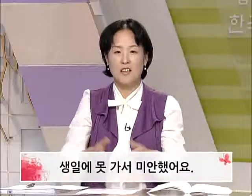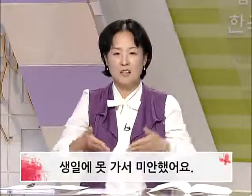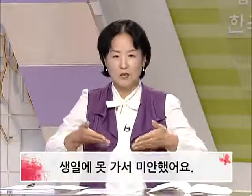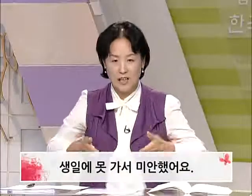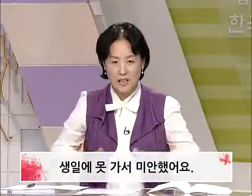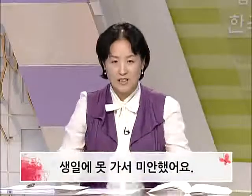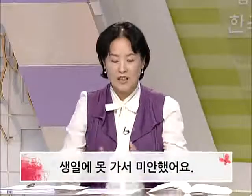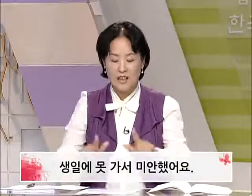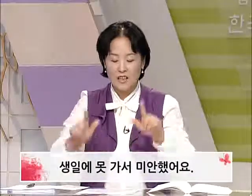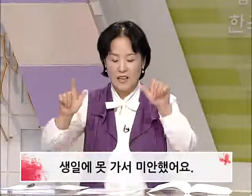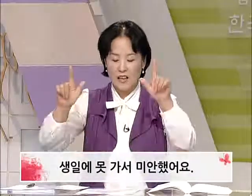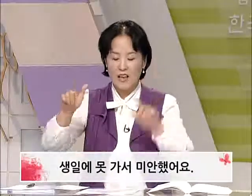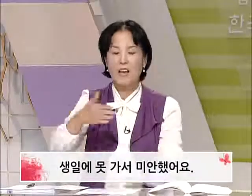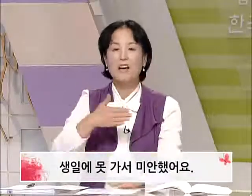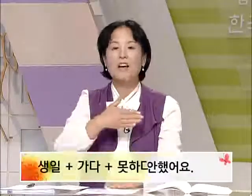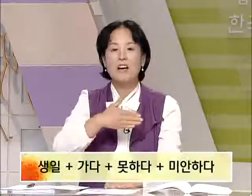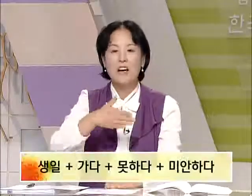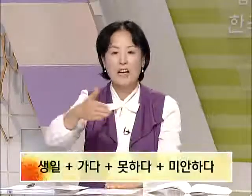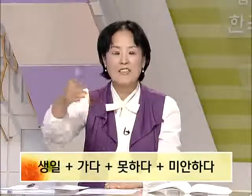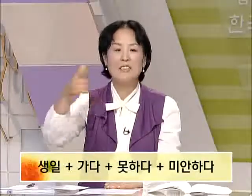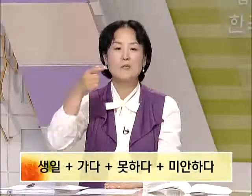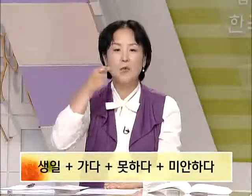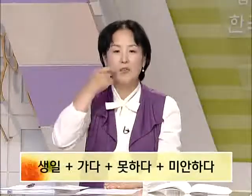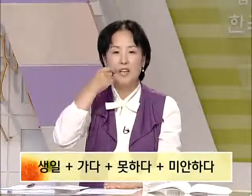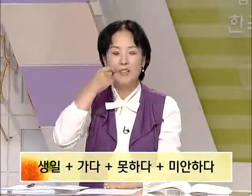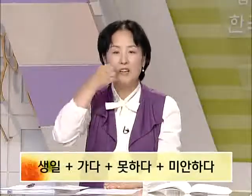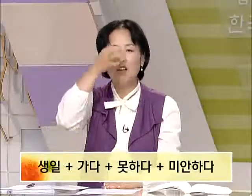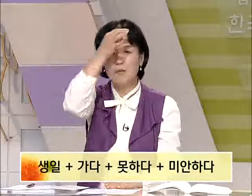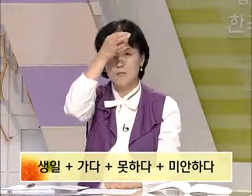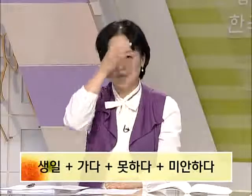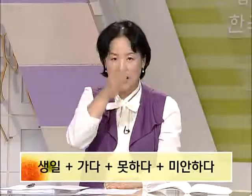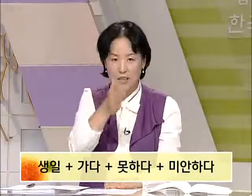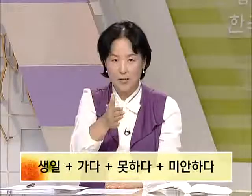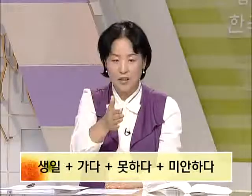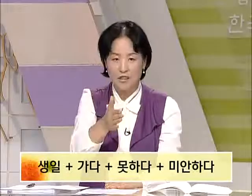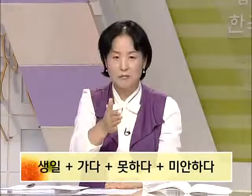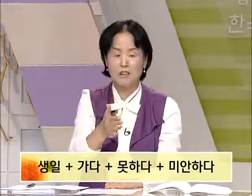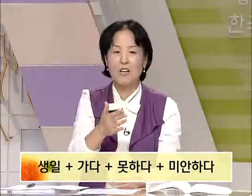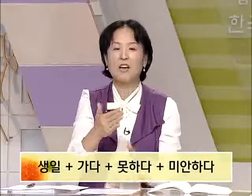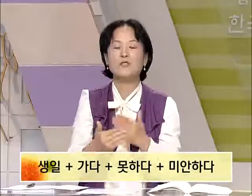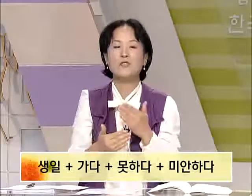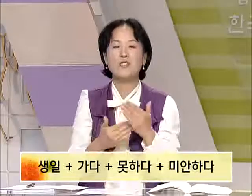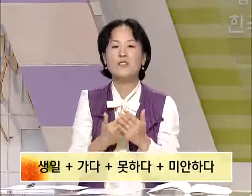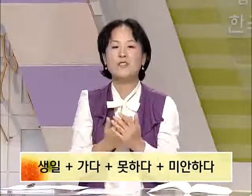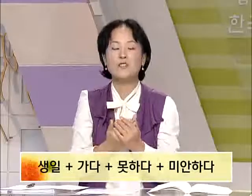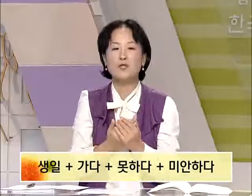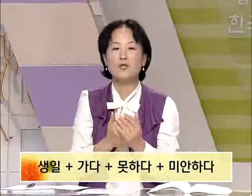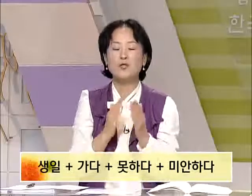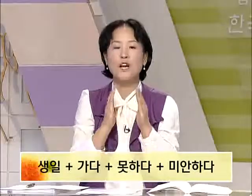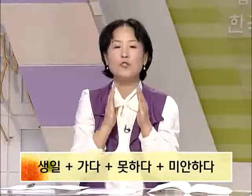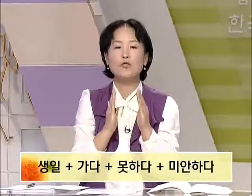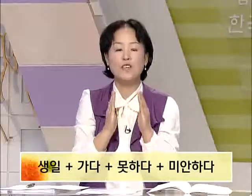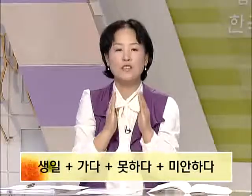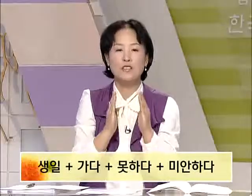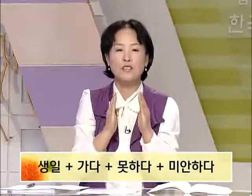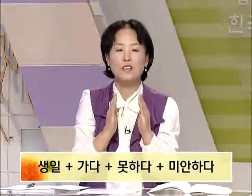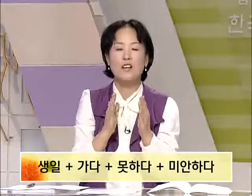않겠죠? 자 생일에 가지 못해서 미안해요 되겠습니다. 제가 계속 설명 드렸는데 우리 한국 수화의 특징은